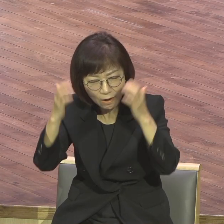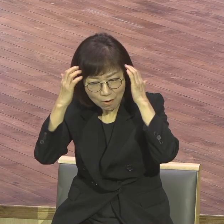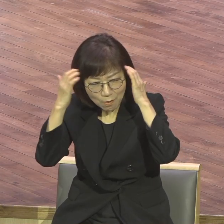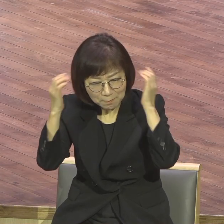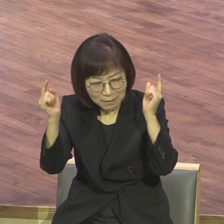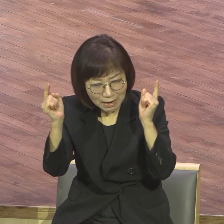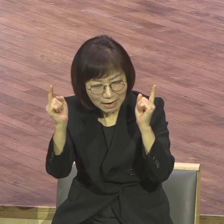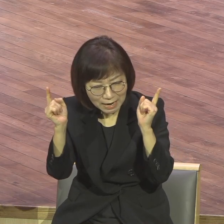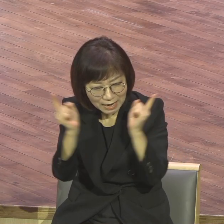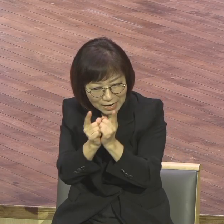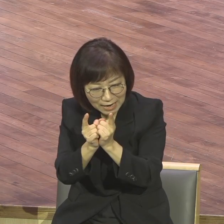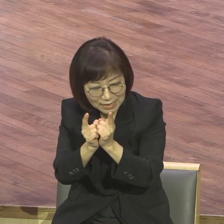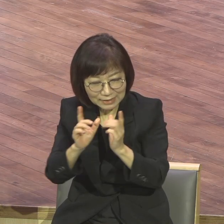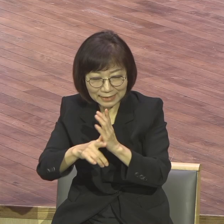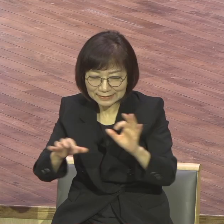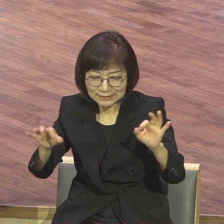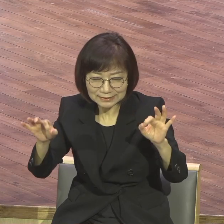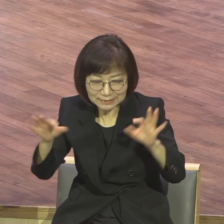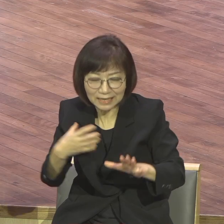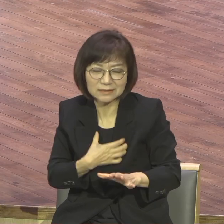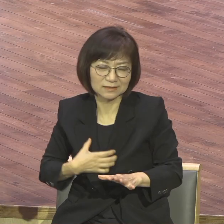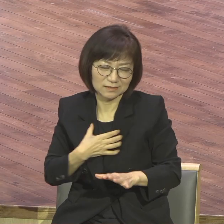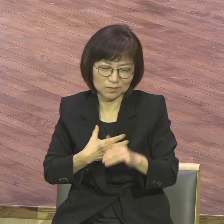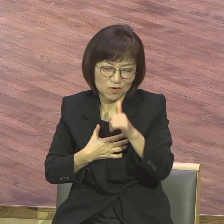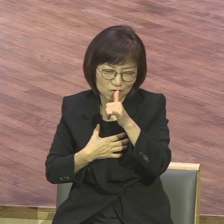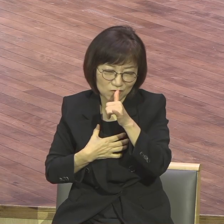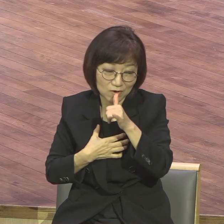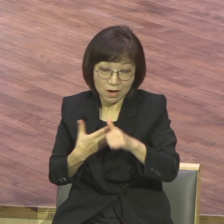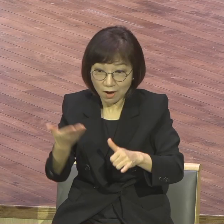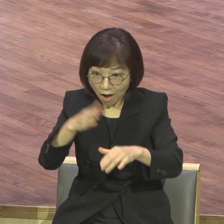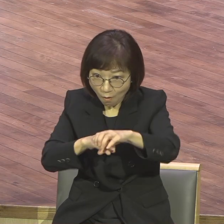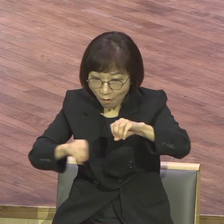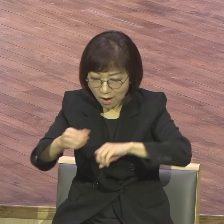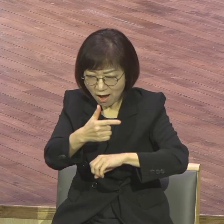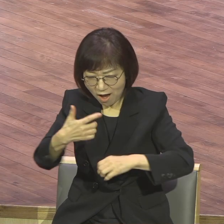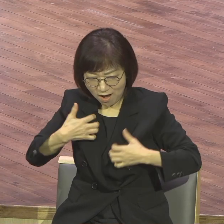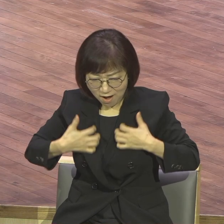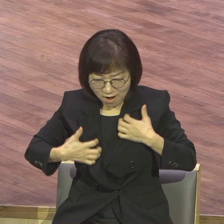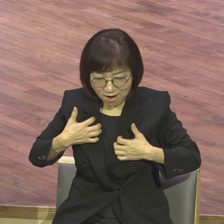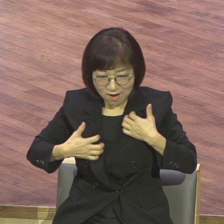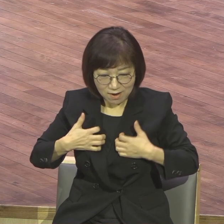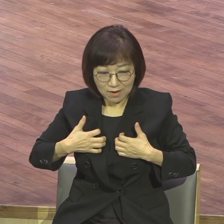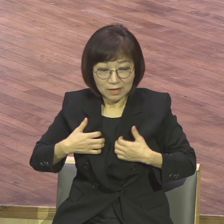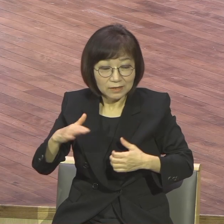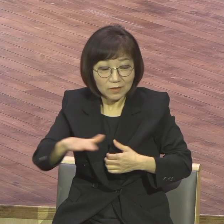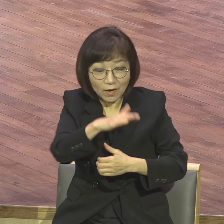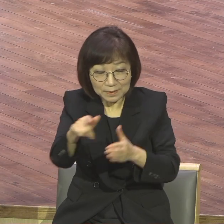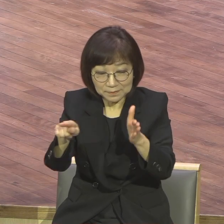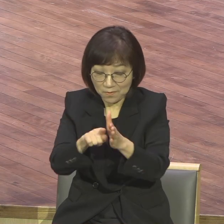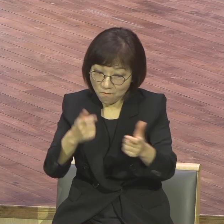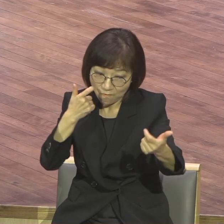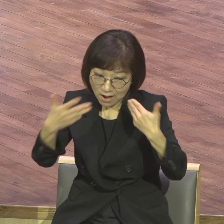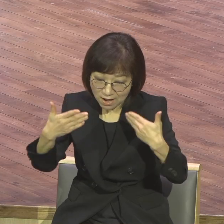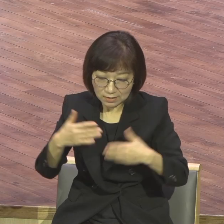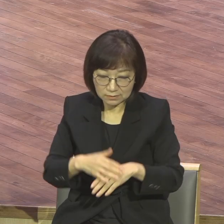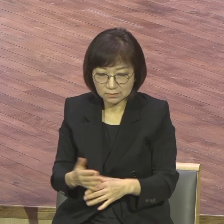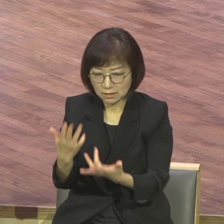잠깐 근심하게 되지 않을 수 없으나 오히려 크게 기뻐하는 도다. 너희 믿음의 확실함은 불로